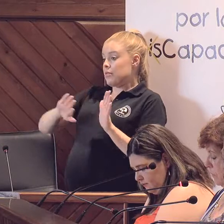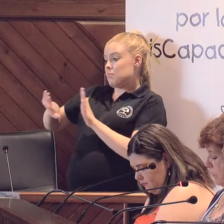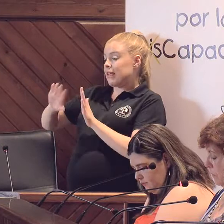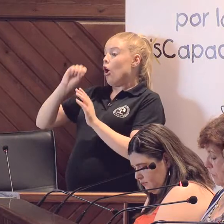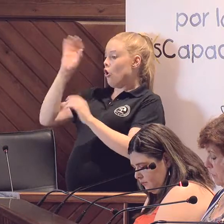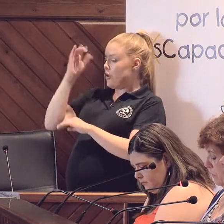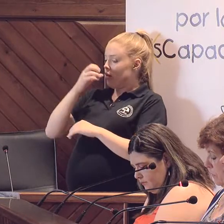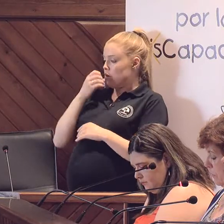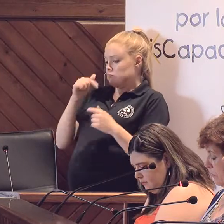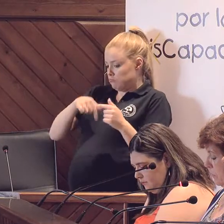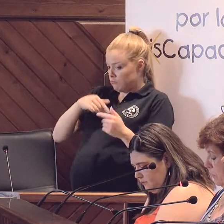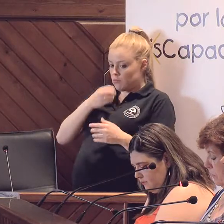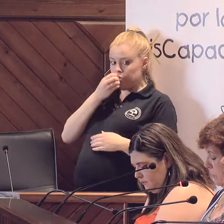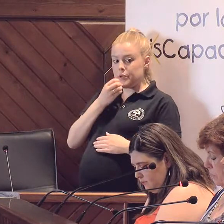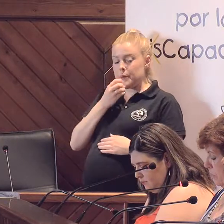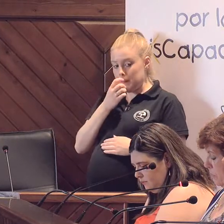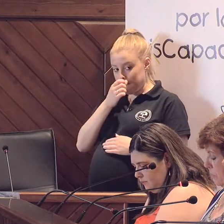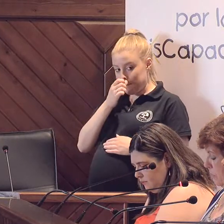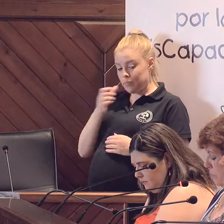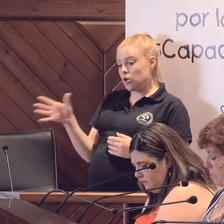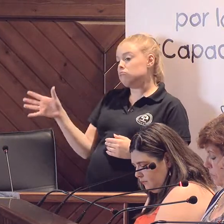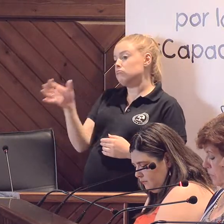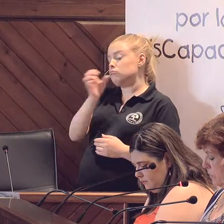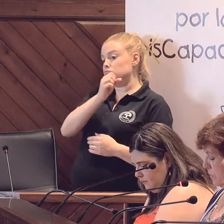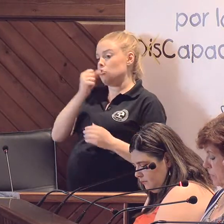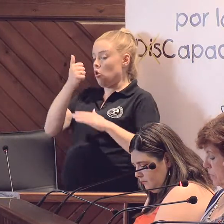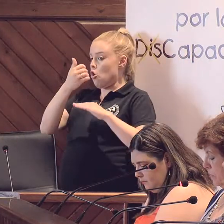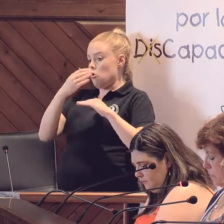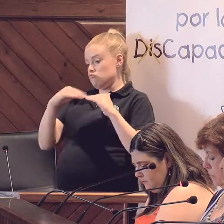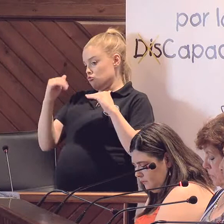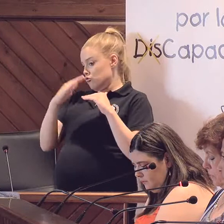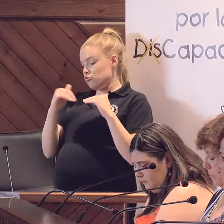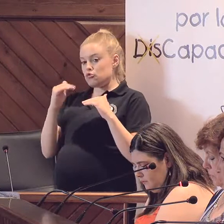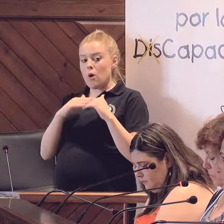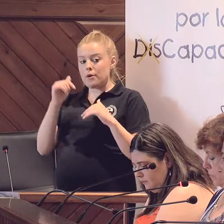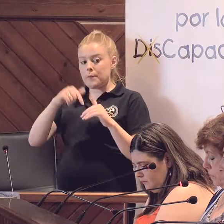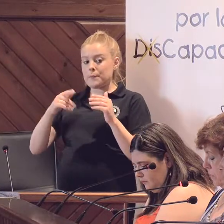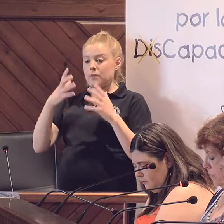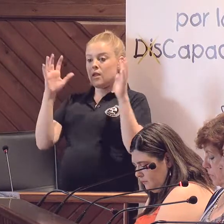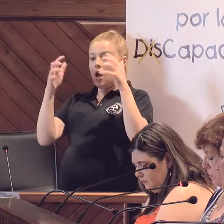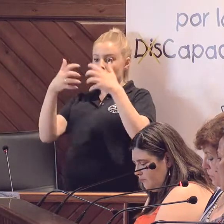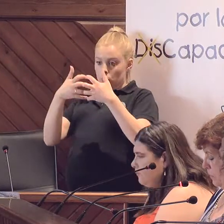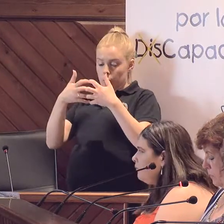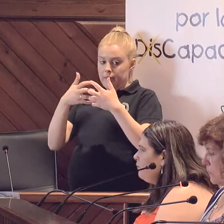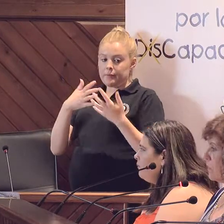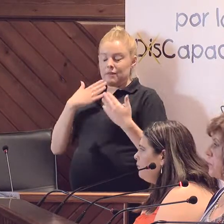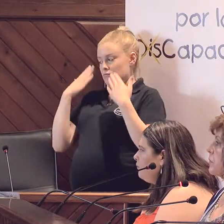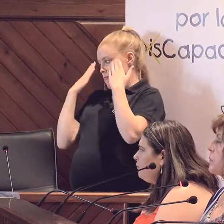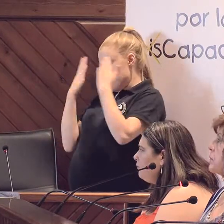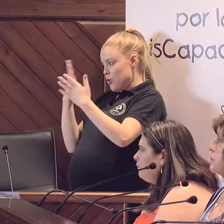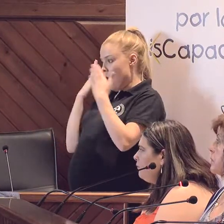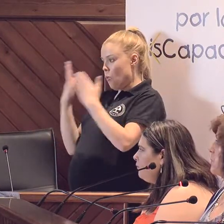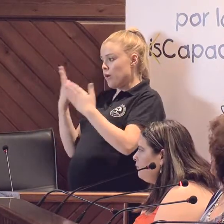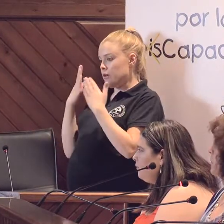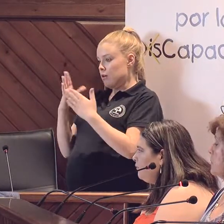que desde aquí y todos los socios, la Junta Directiva y voluntarios de ACUIDE, os da la enhorabuena